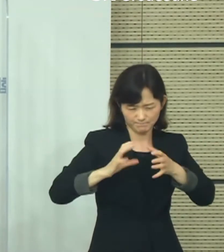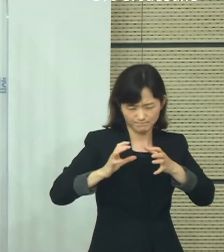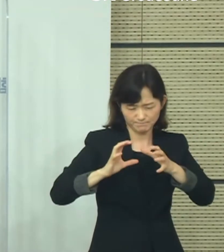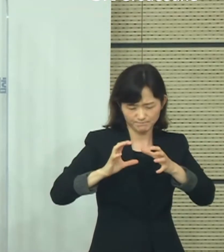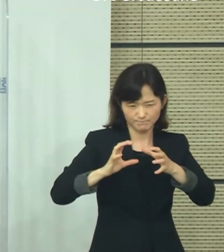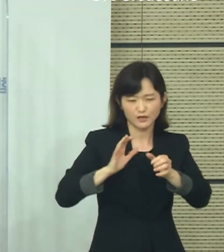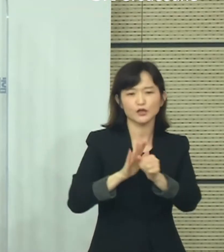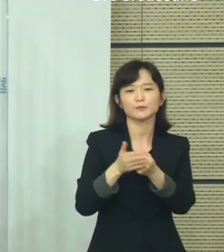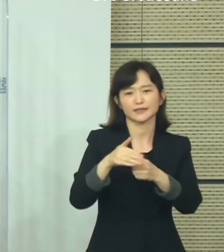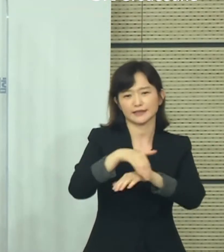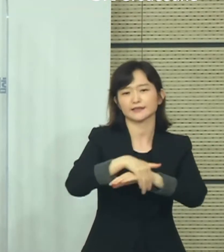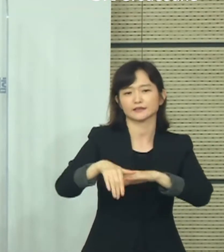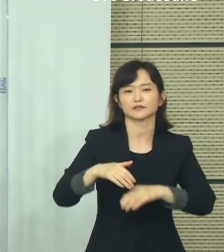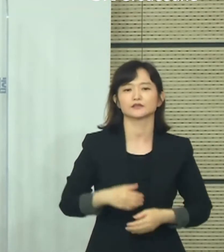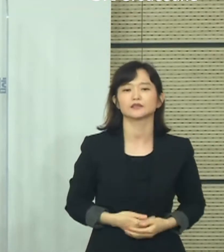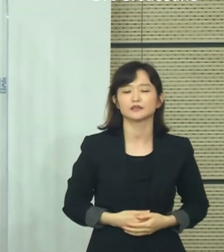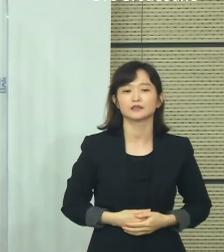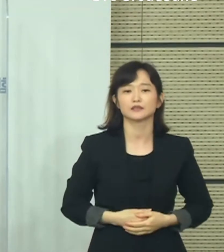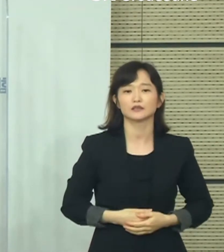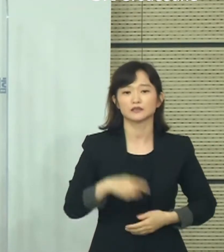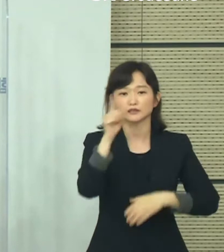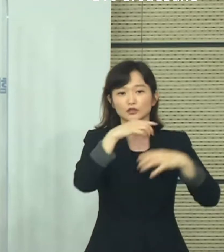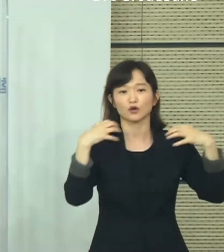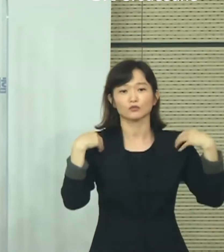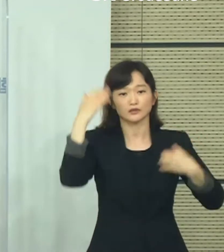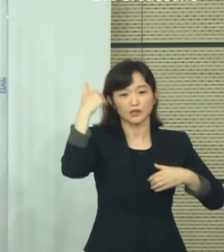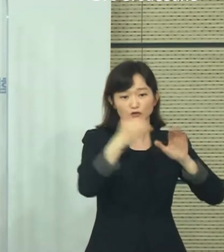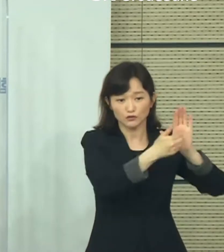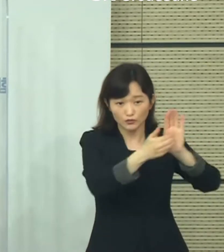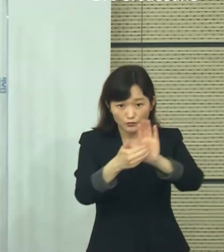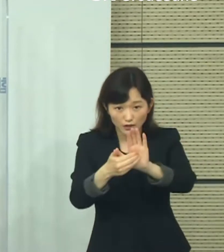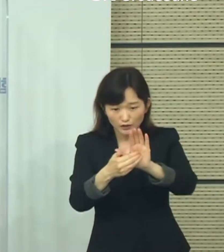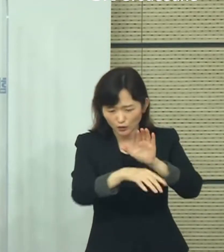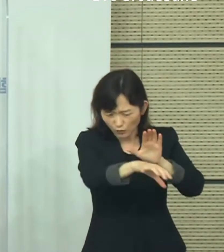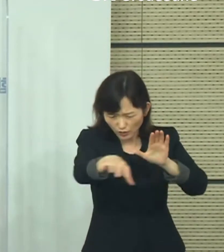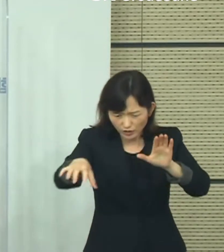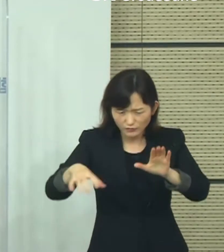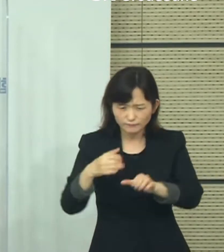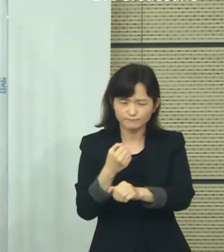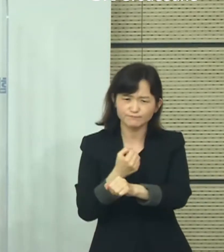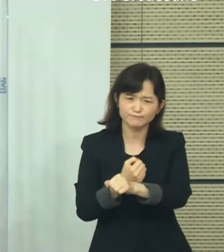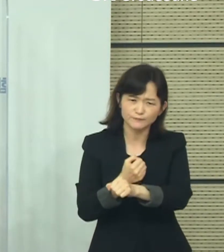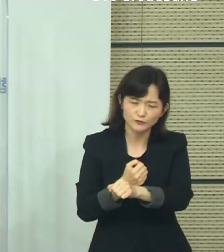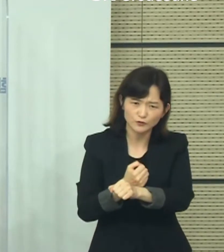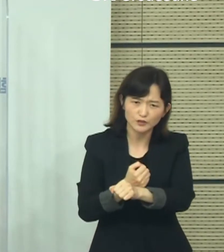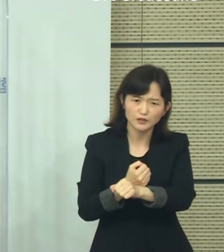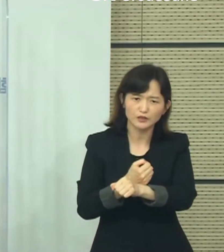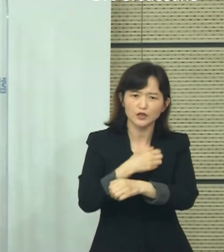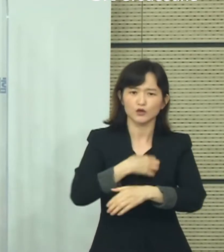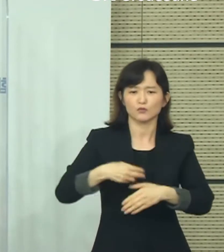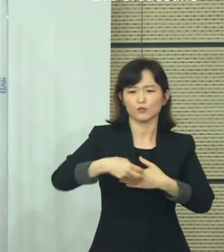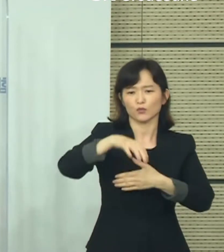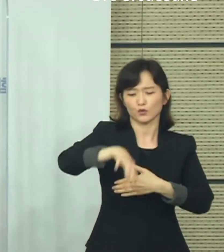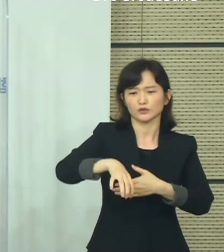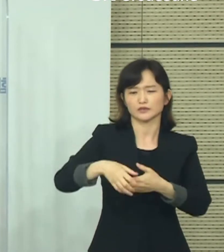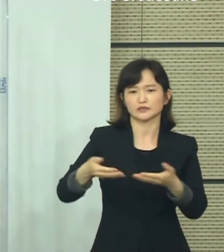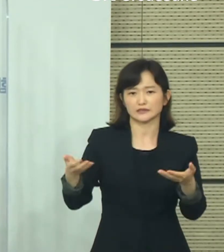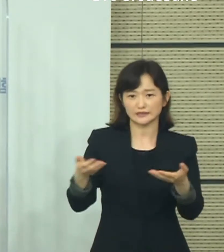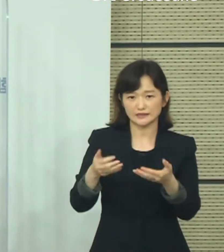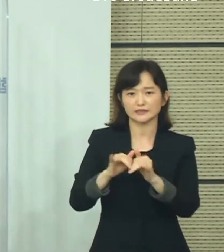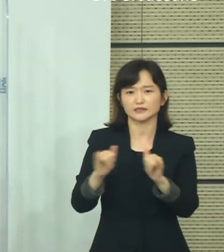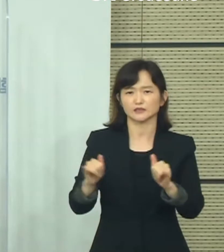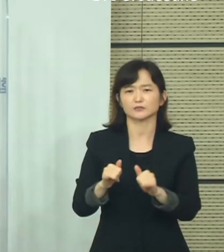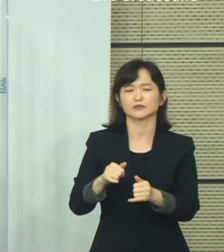예정입니다. 정부는 K-방역의 1선에서 헌신적으로 노력하고 계신 보건소 종사자들께 깊이